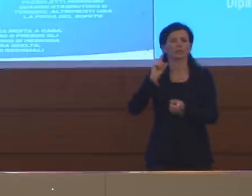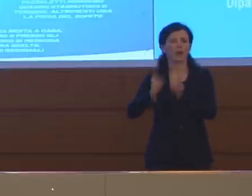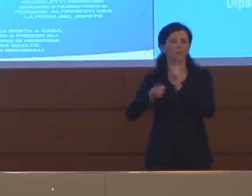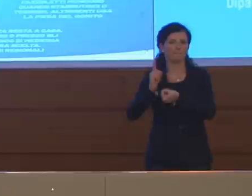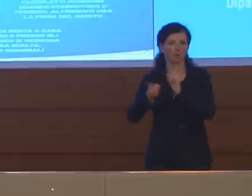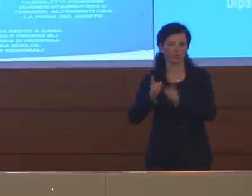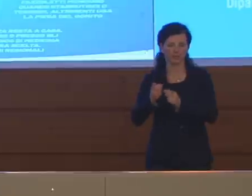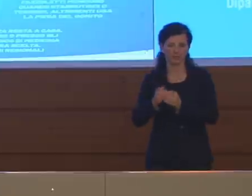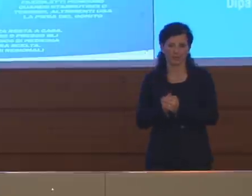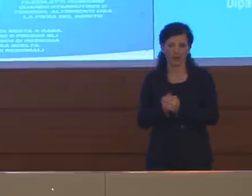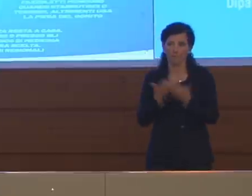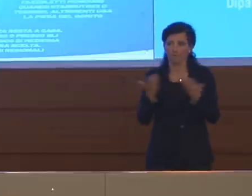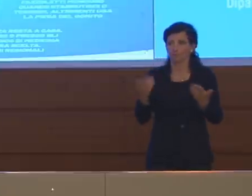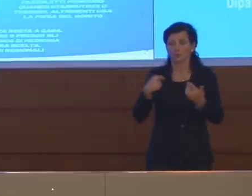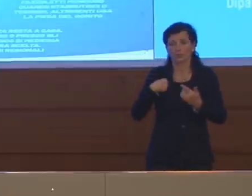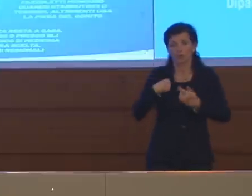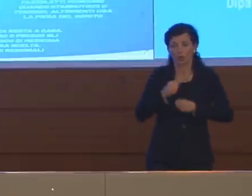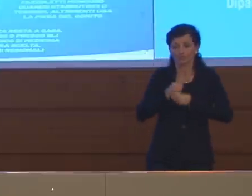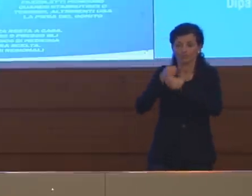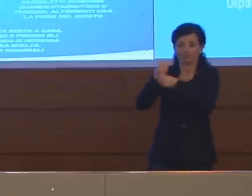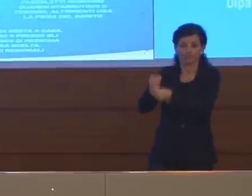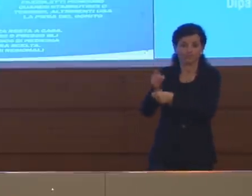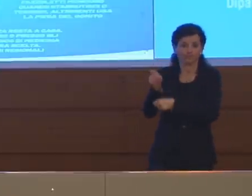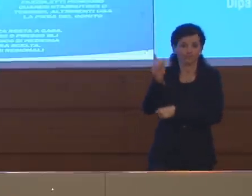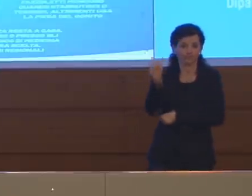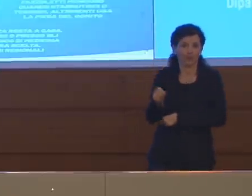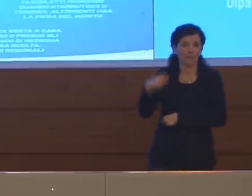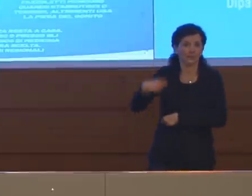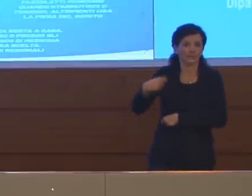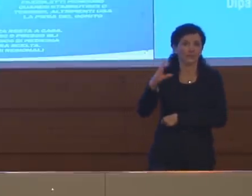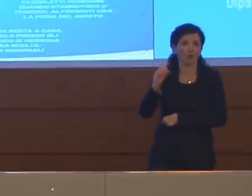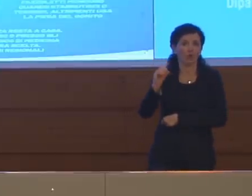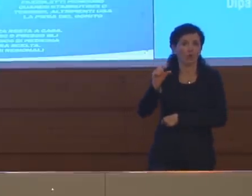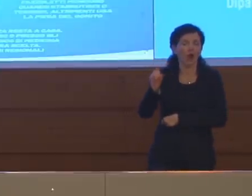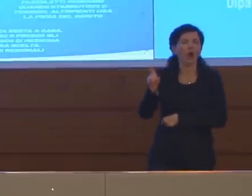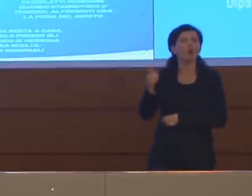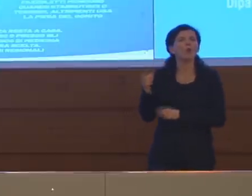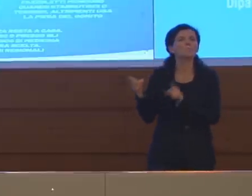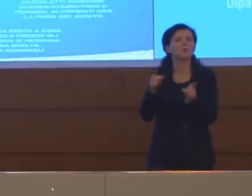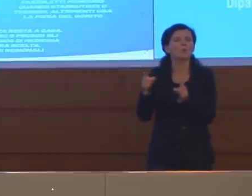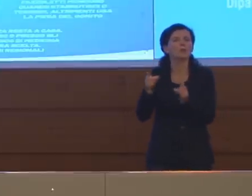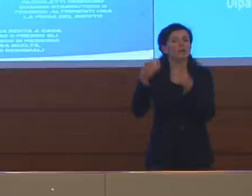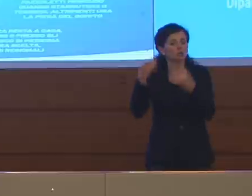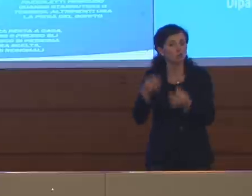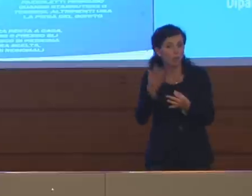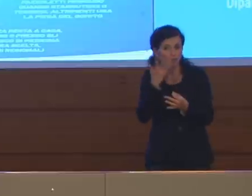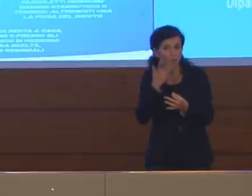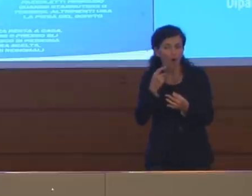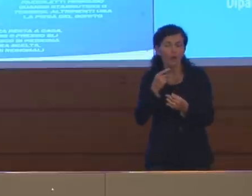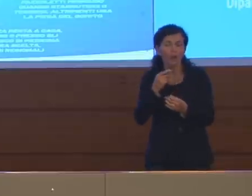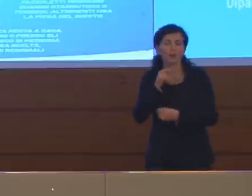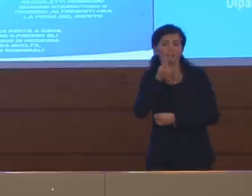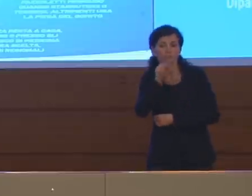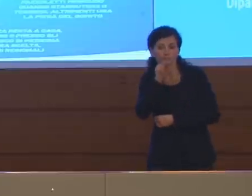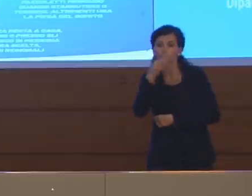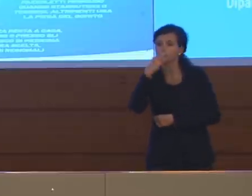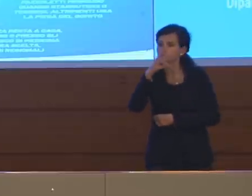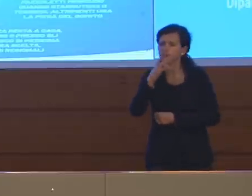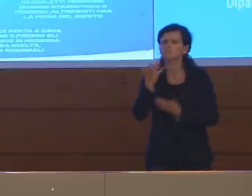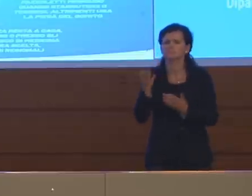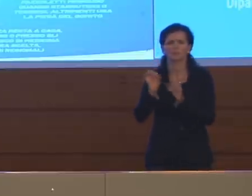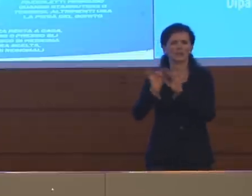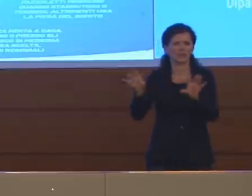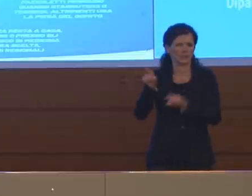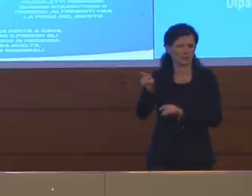Per cui io rimando a lui ogni decisione su quando e come parlare. Per quanto riguarda il